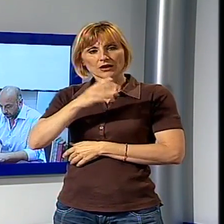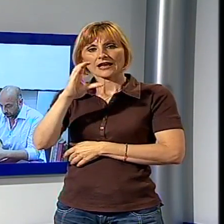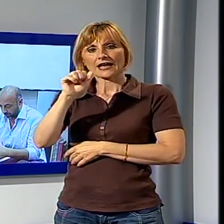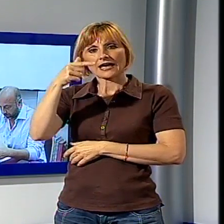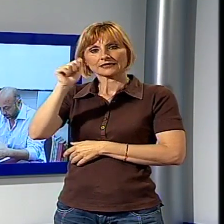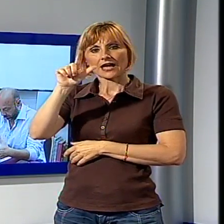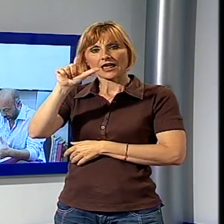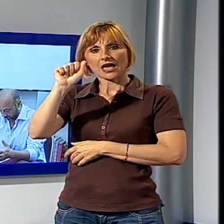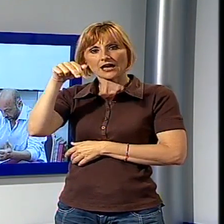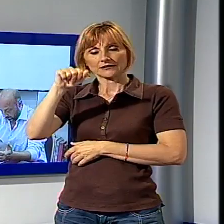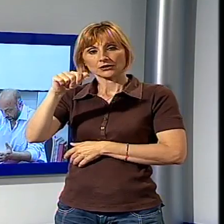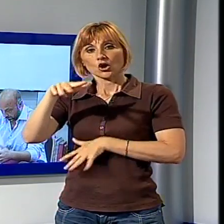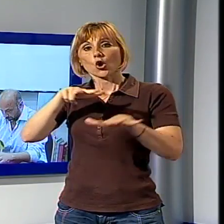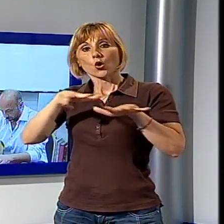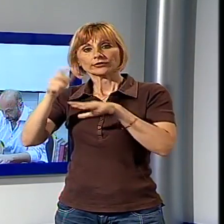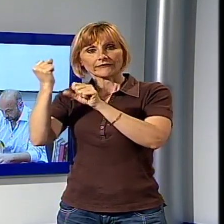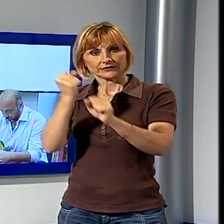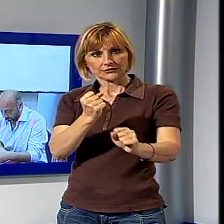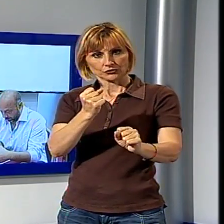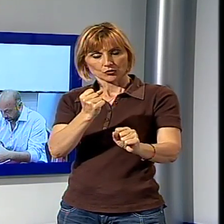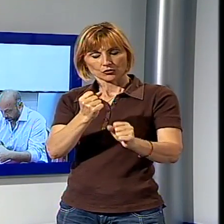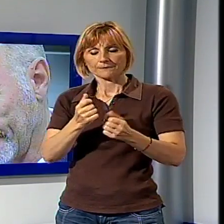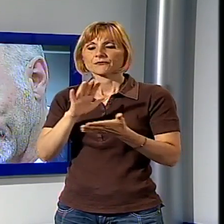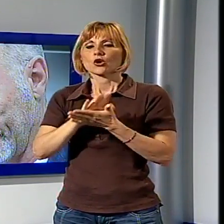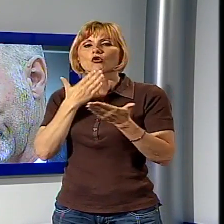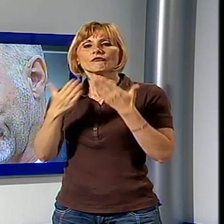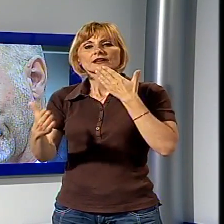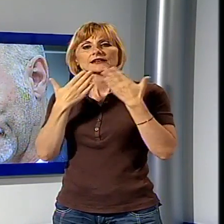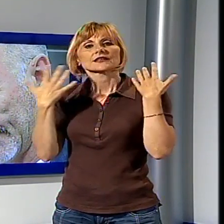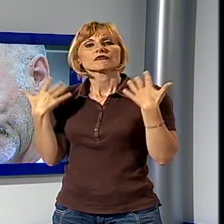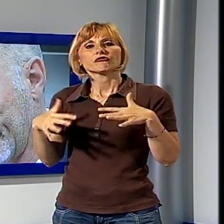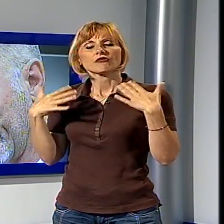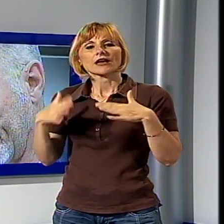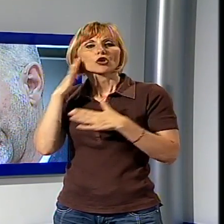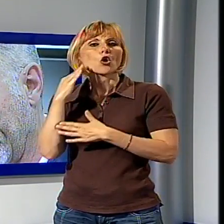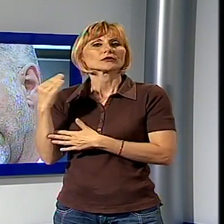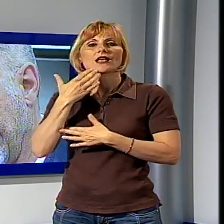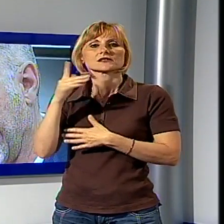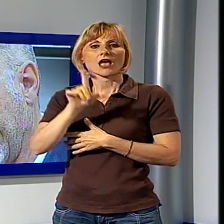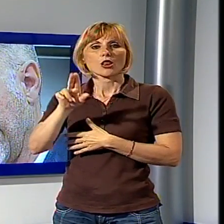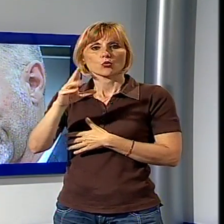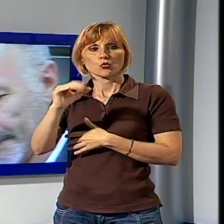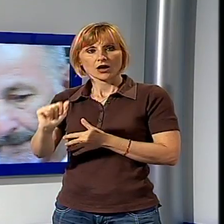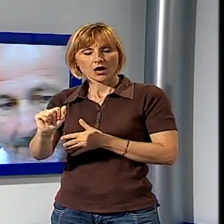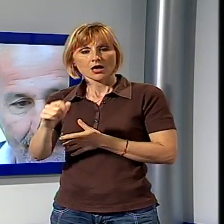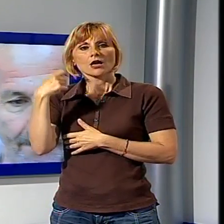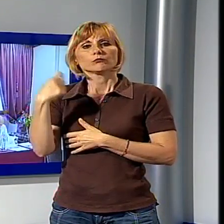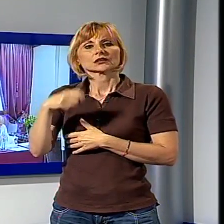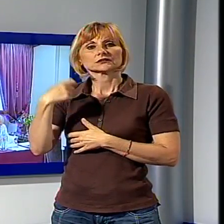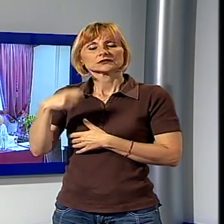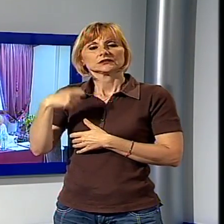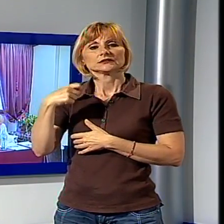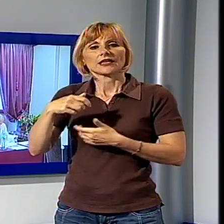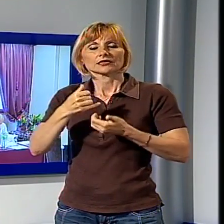sua ottava edizione ad annunciarlo durante una conferenza stampa presso l'hotel San Luca di Lucca il presidente del Circolo Catalani